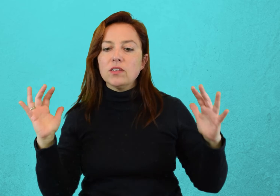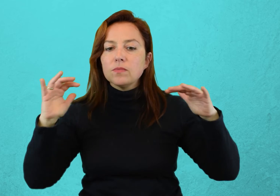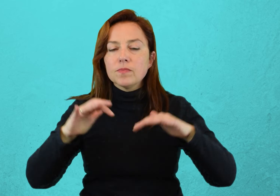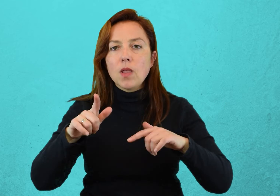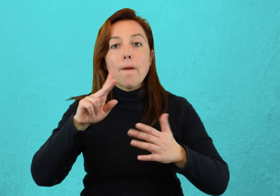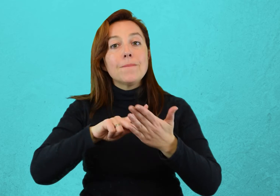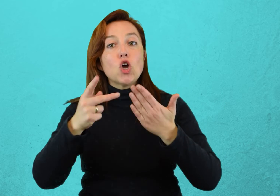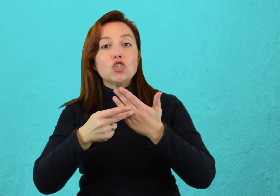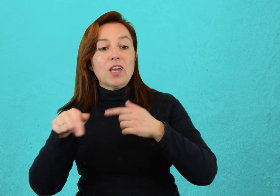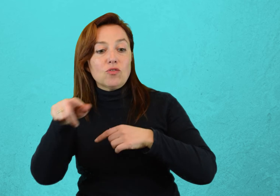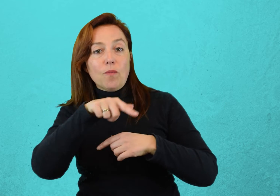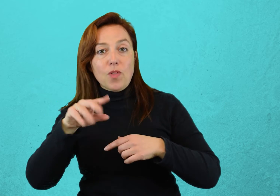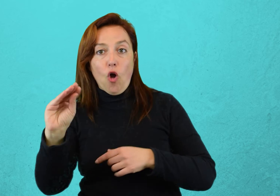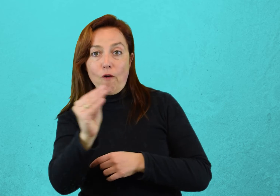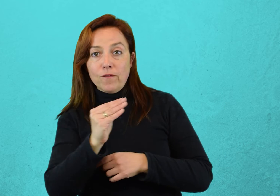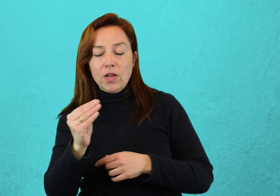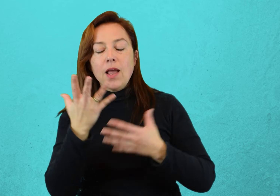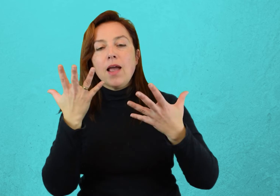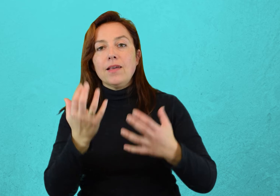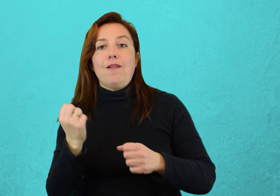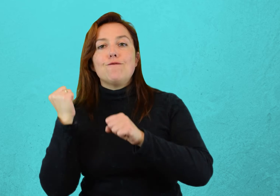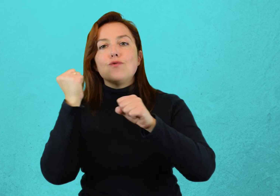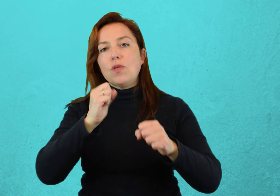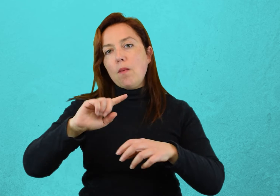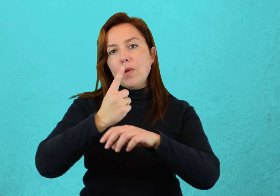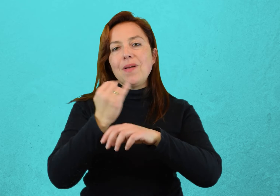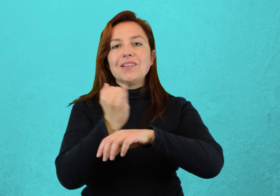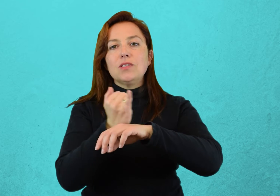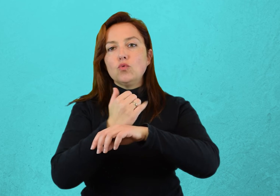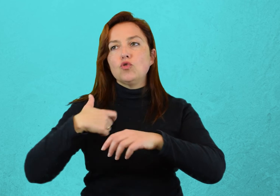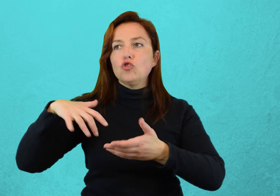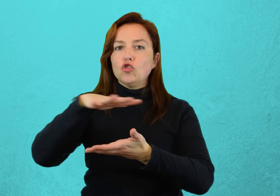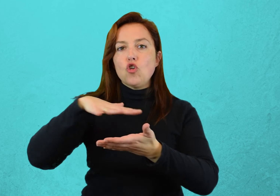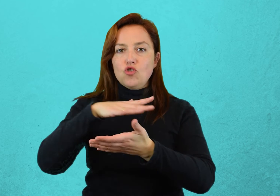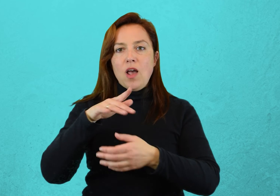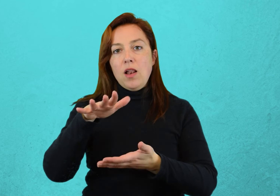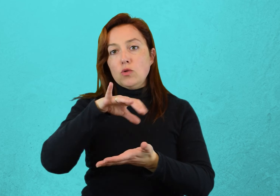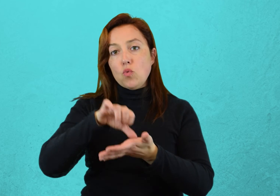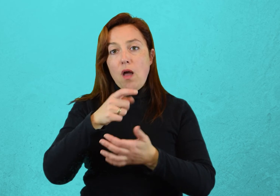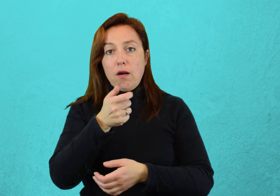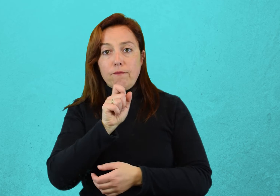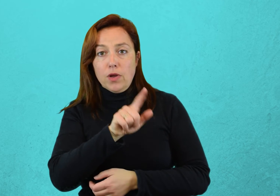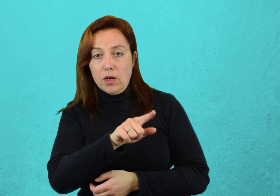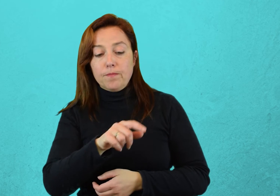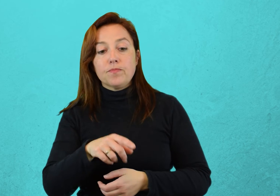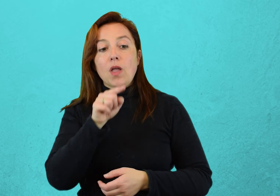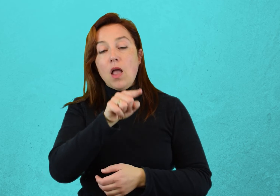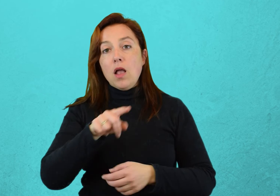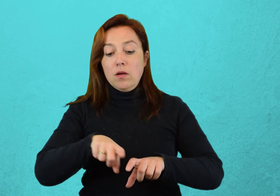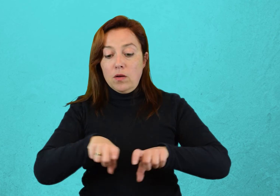tenían un proyecto en común, fundar la primera institución social de la ciudad de Rivera. En uno de los bancos situado